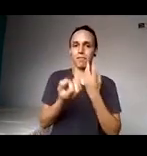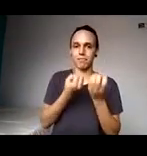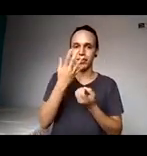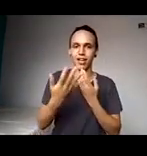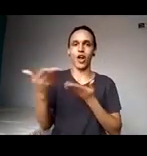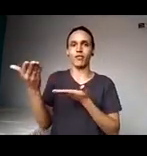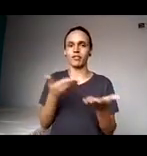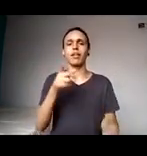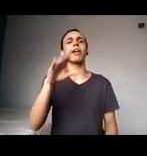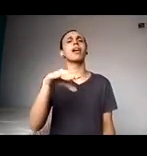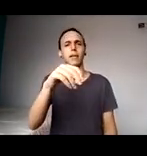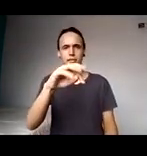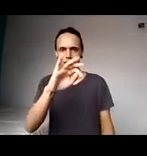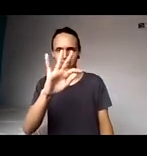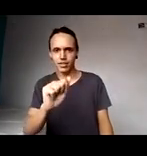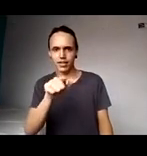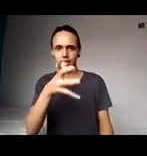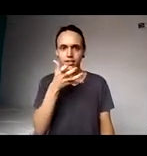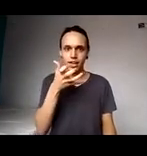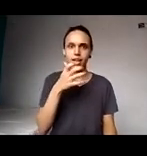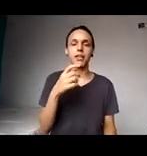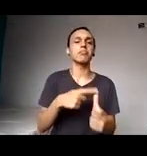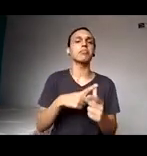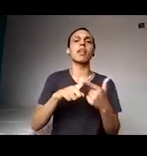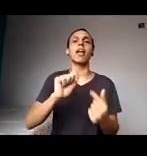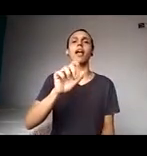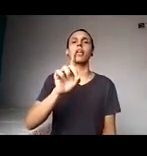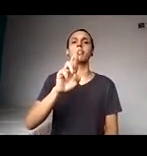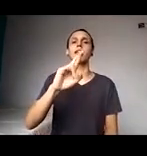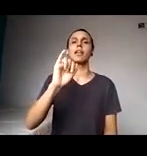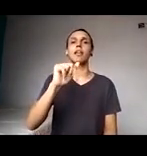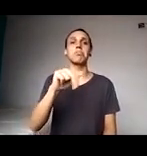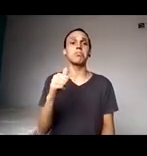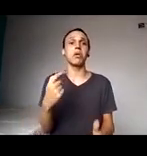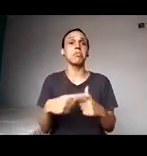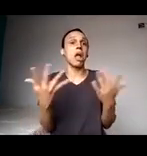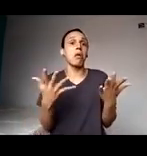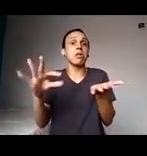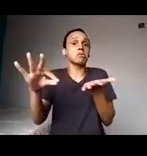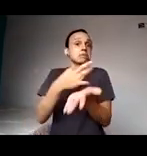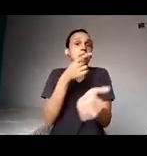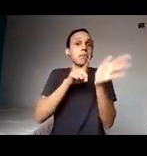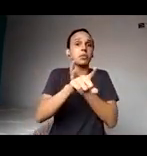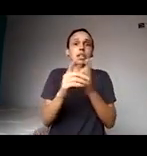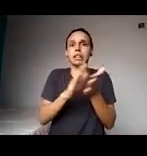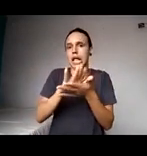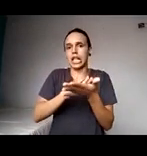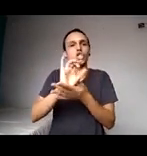Marta, você pretende se pronunciar, Adriana Cozer, porque por hora não temos inscrições, somente comentários.